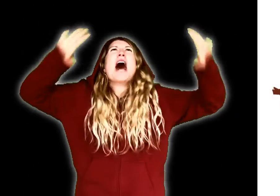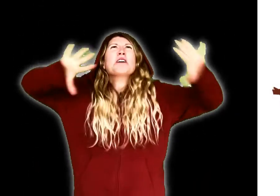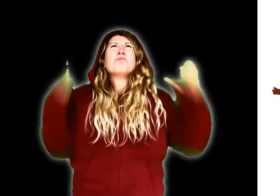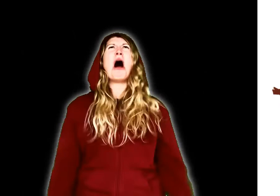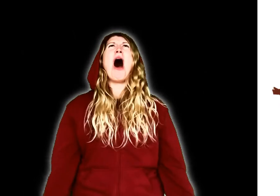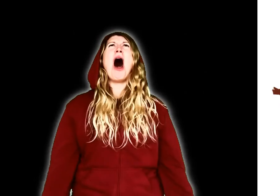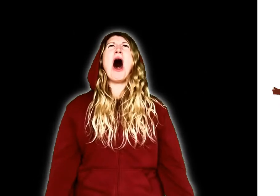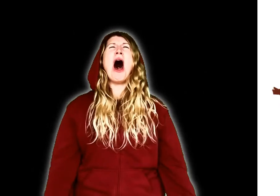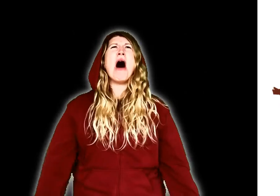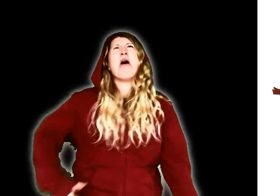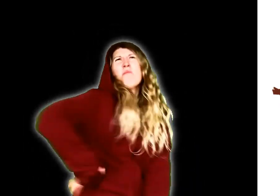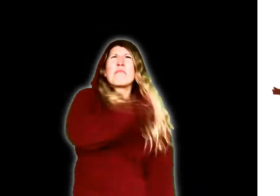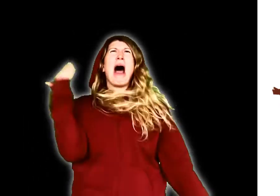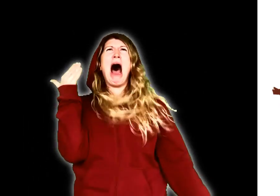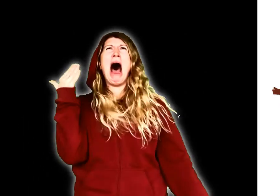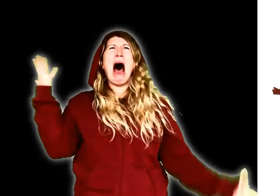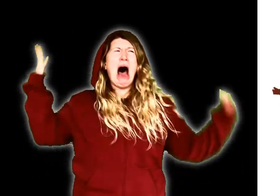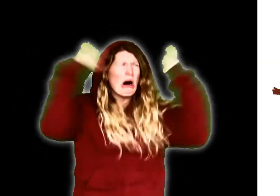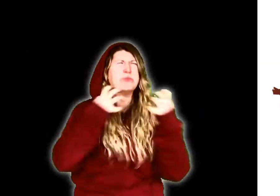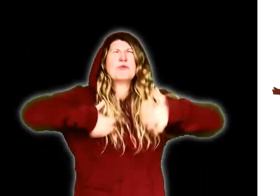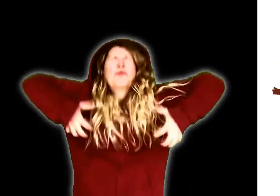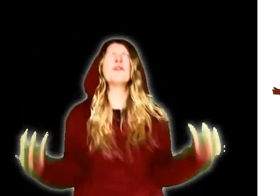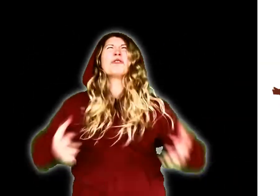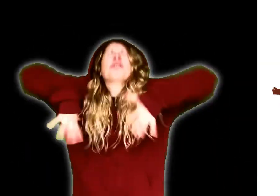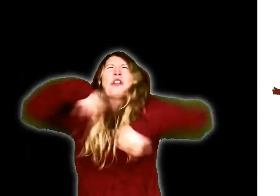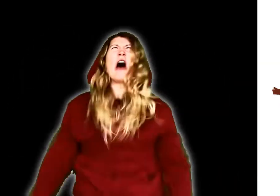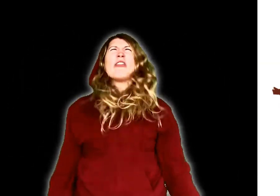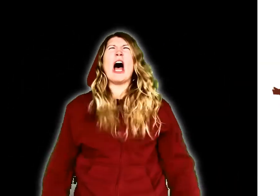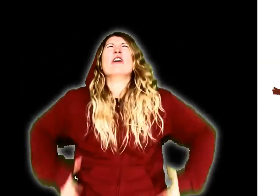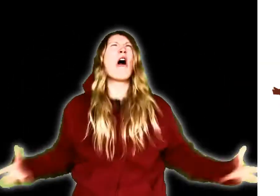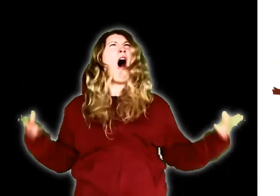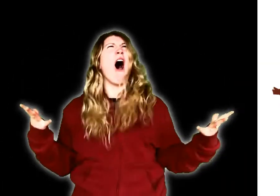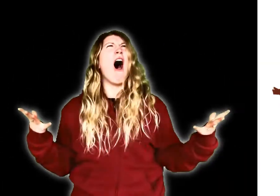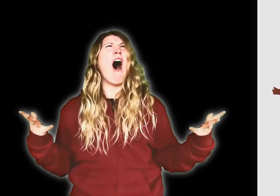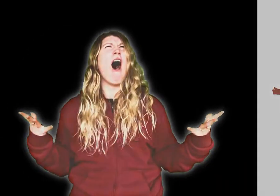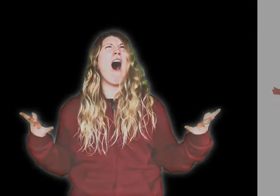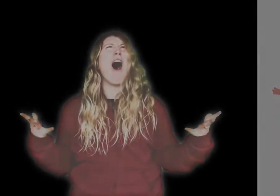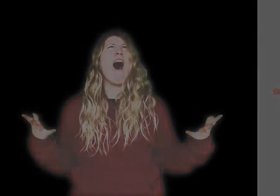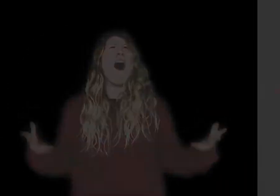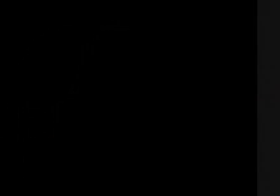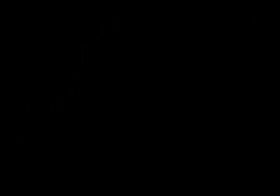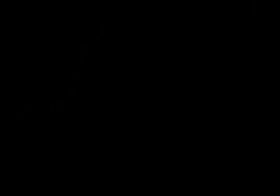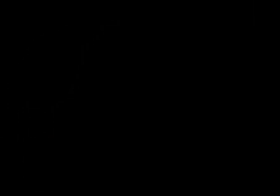« J'en ai marre d'être dans le noir ! » hurla la fillette. « Je veux sortir d'ici !